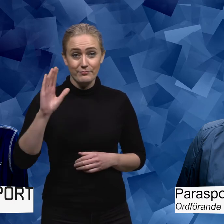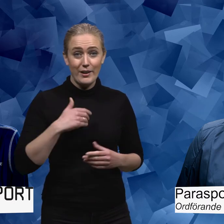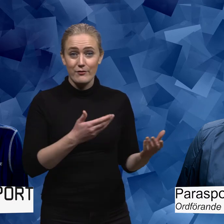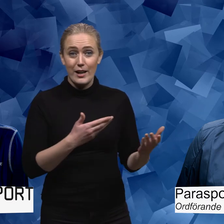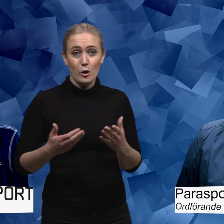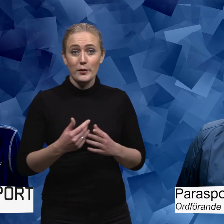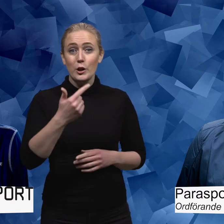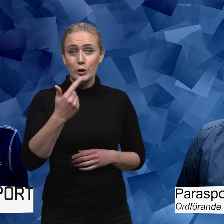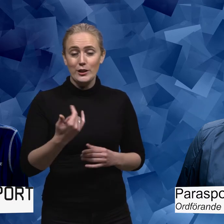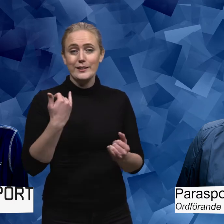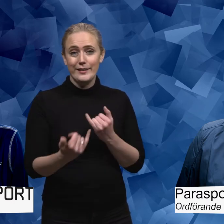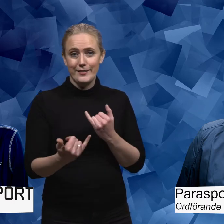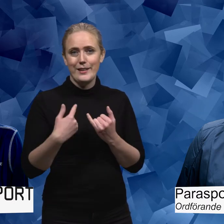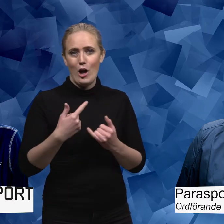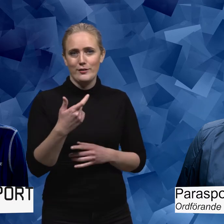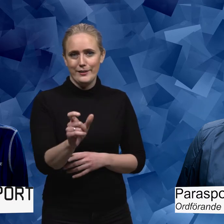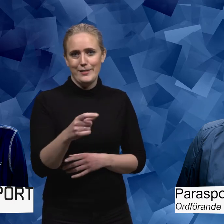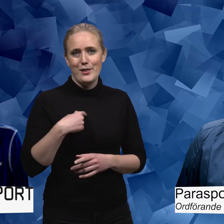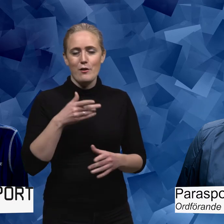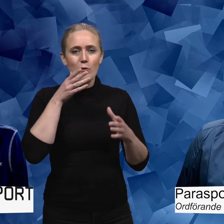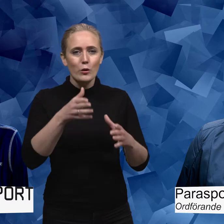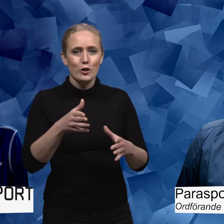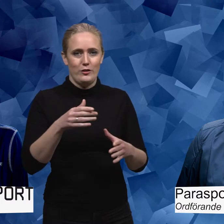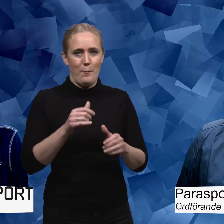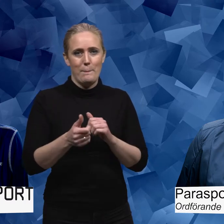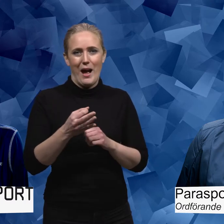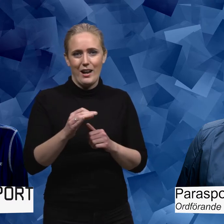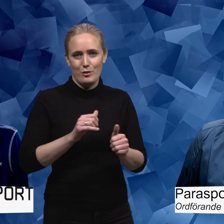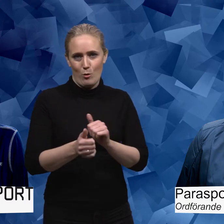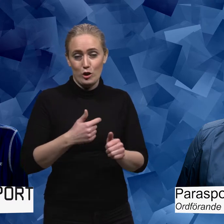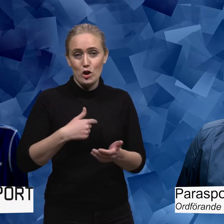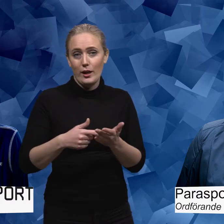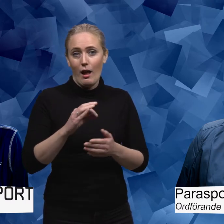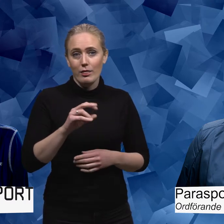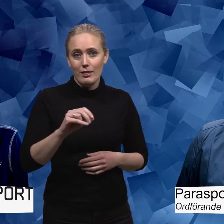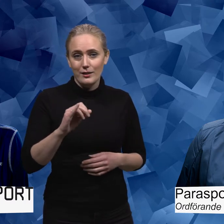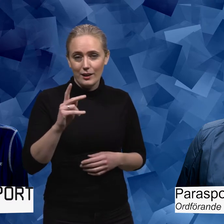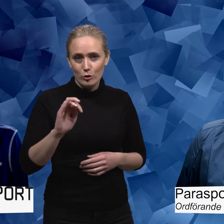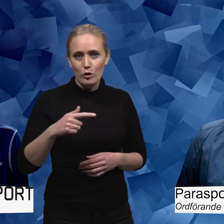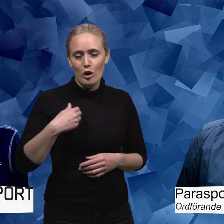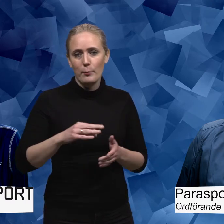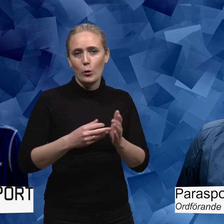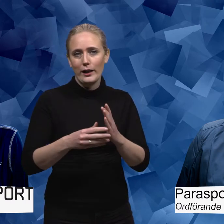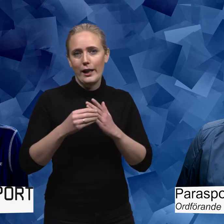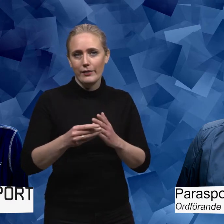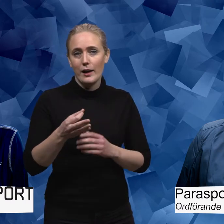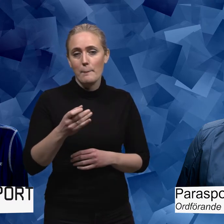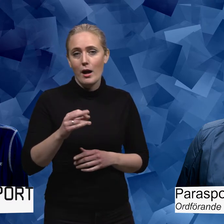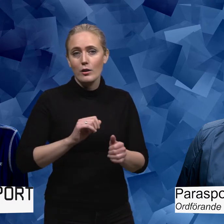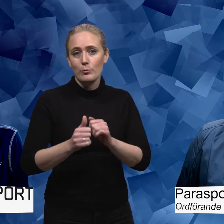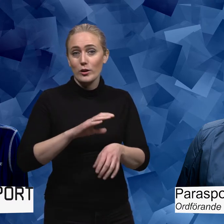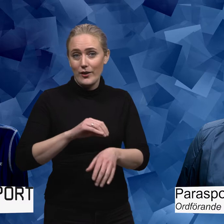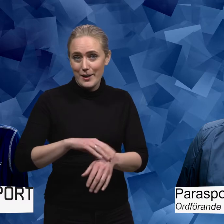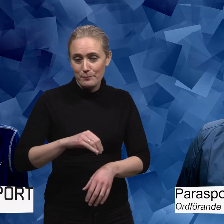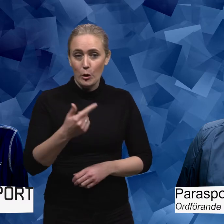Hej och välkommen till sjunde och sista avsnittet av Fokus Parasport. Jag heter Hanna Isaksson och jag är projektledare på Parasport Sverige.